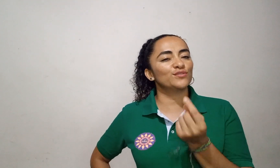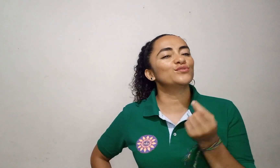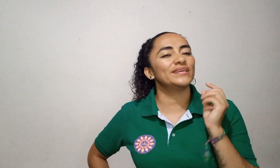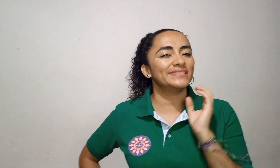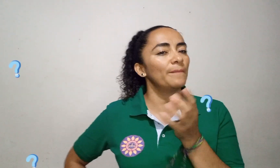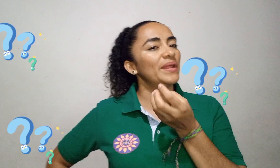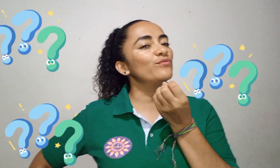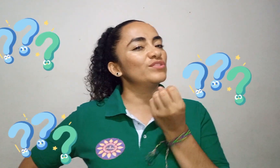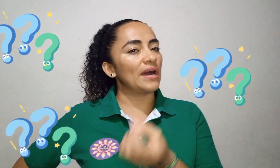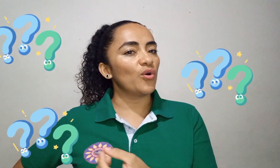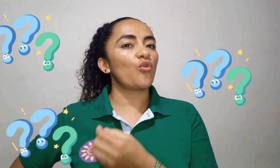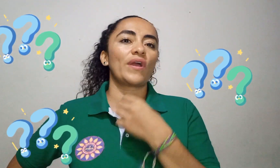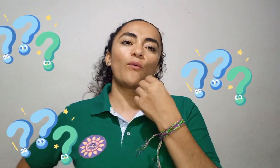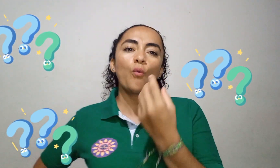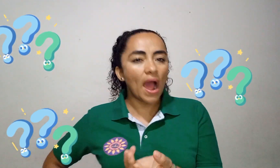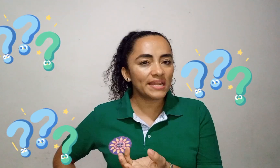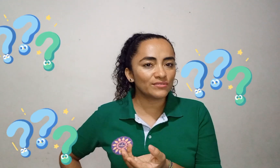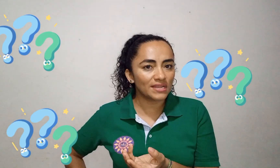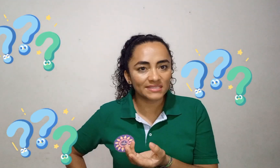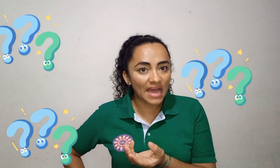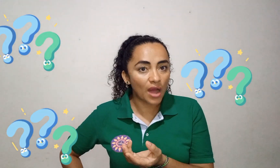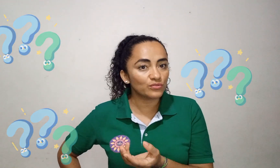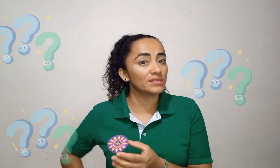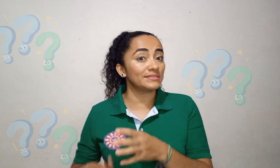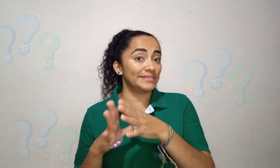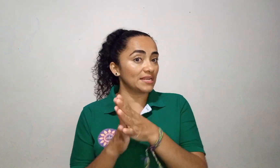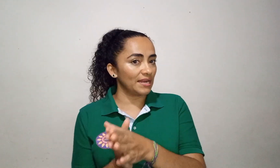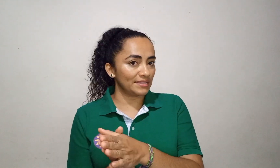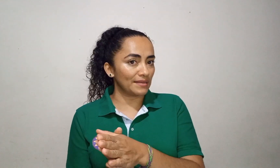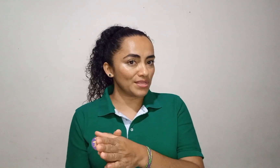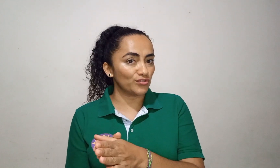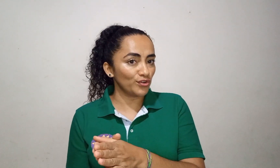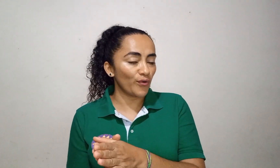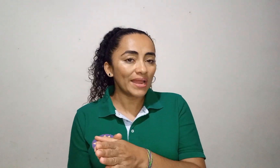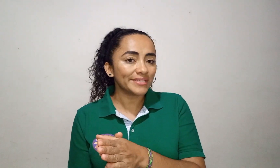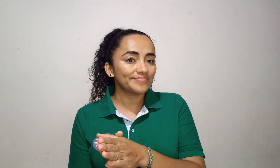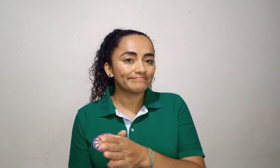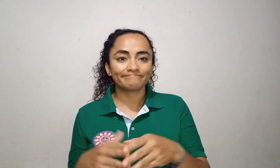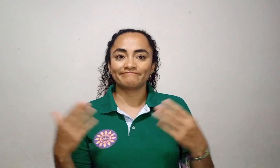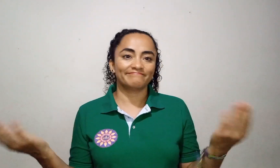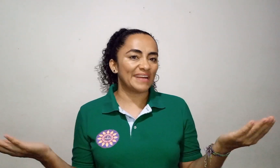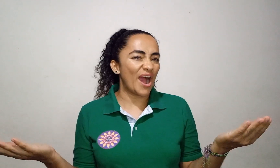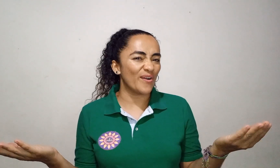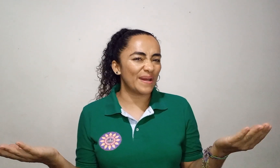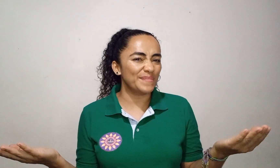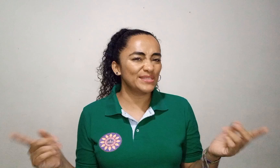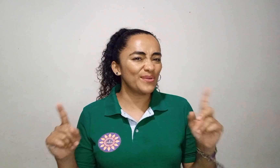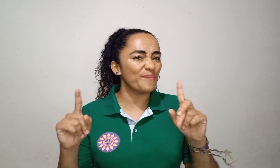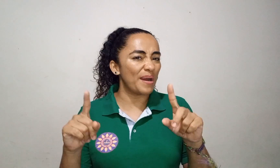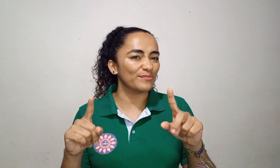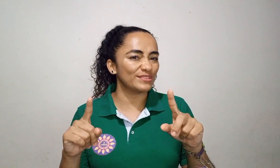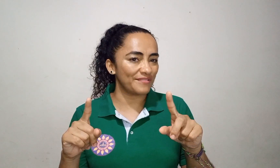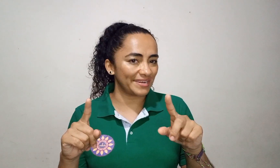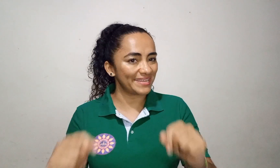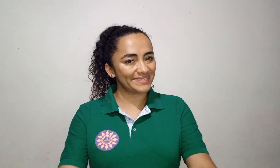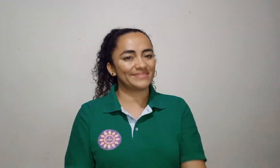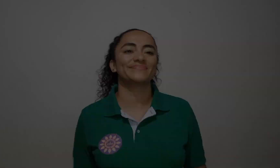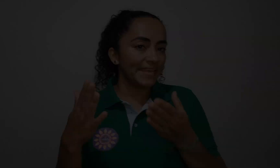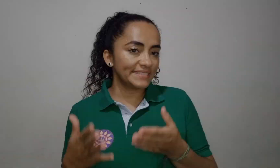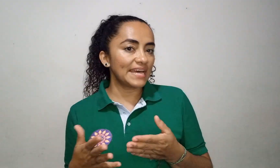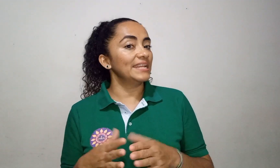¿ustedes se han preguntado cuáles son las causas del calentamiento global? Ahora mismo vamos a verlas. Están